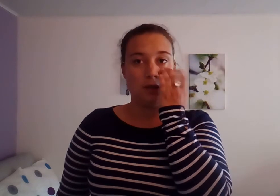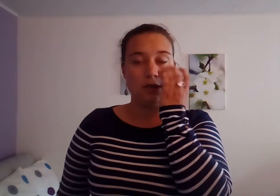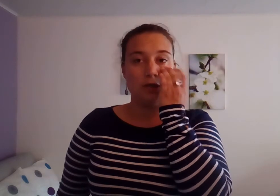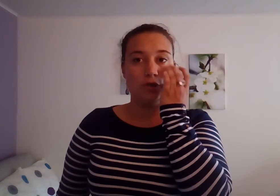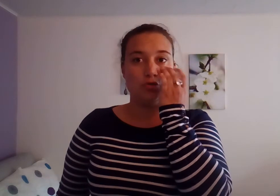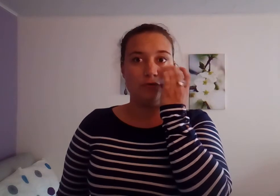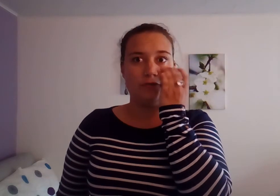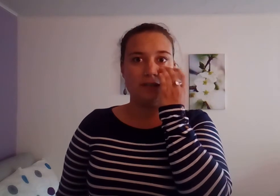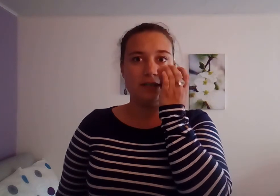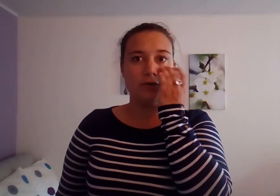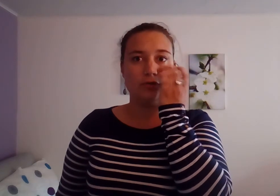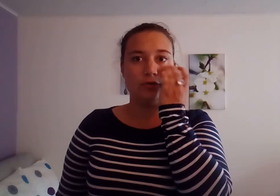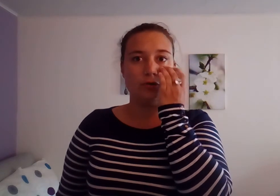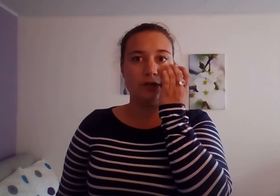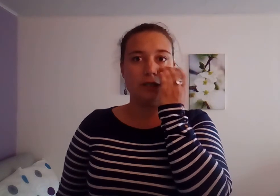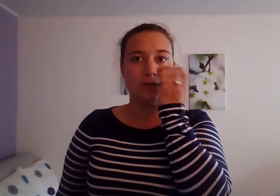Je suis fatiguée d'entendre leurs cris.